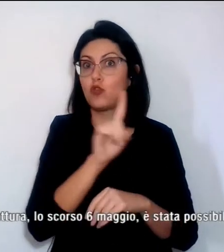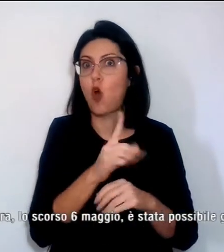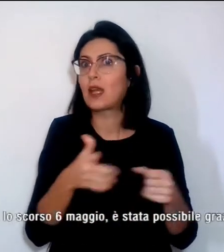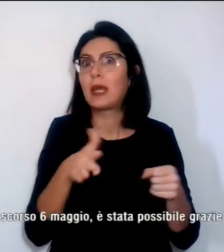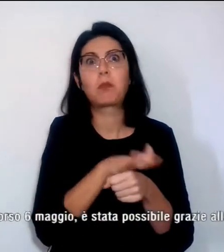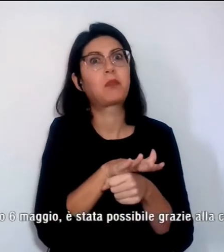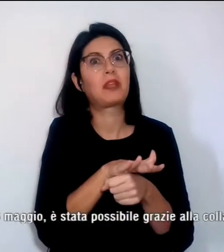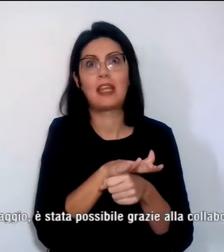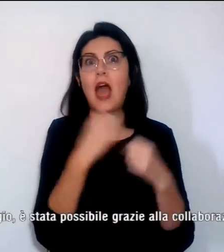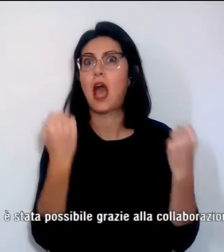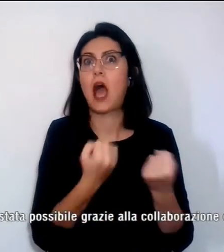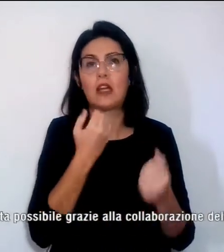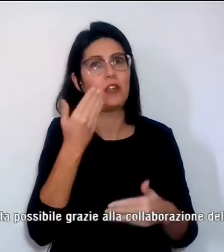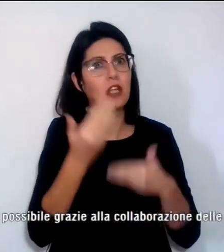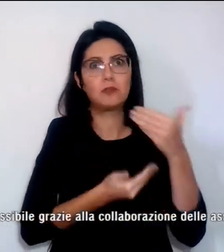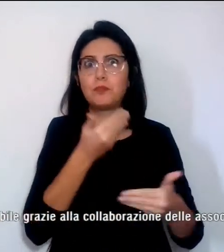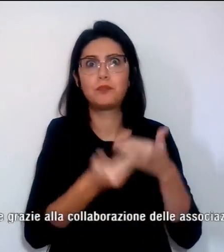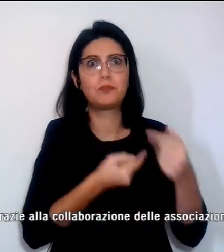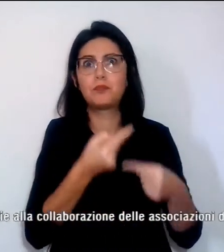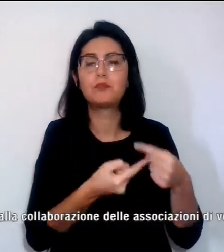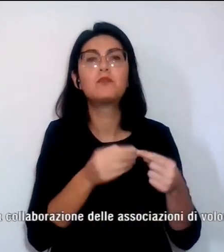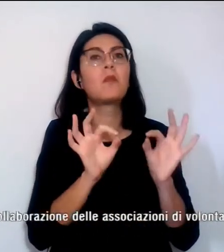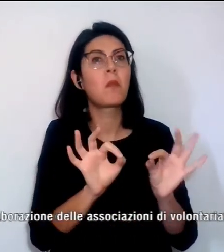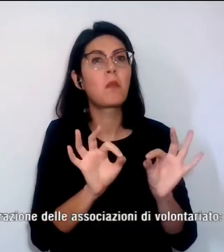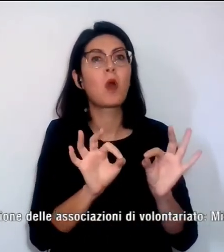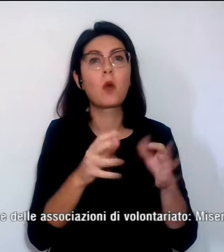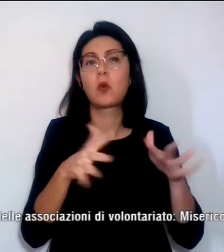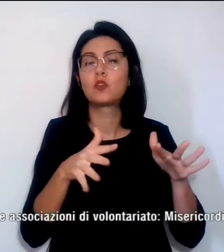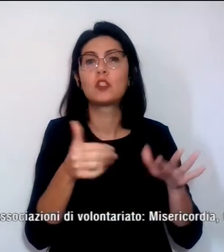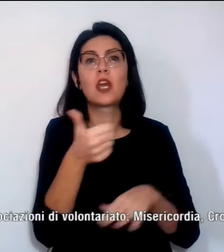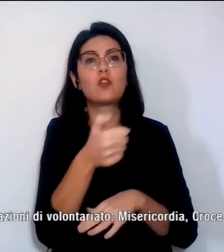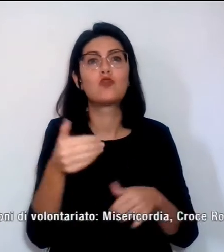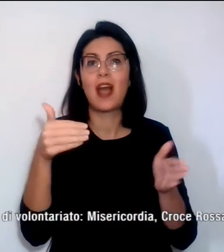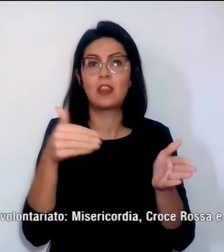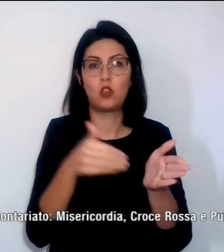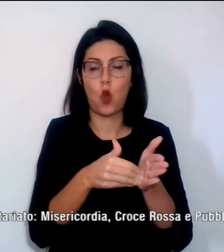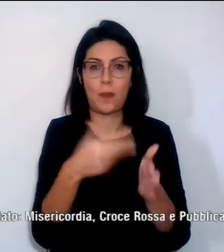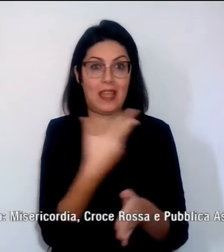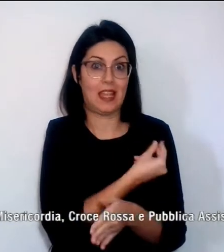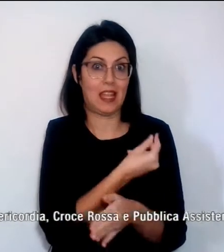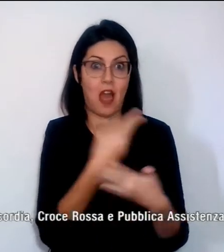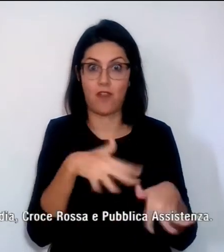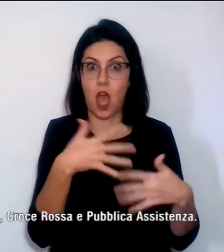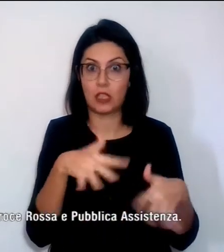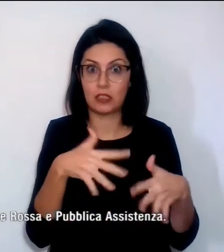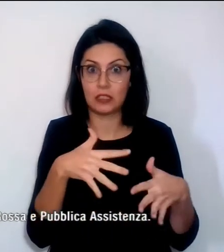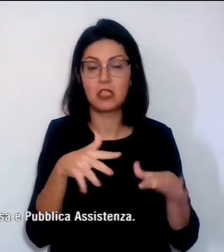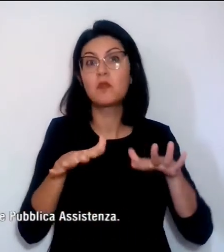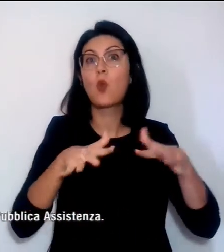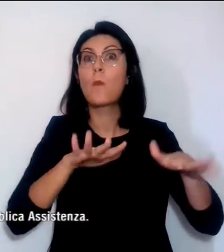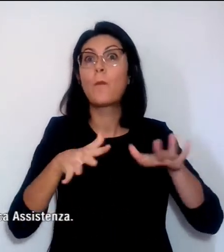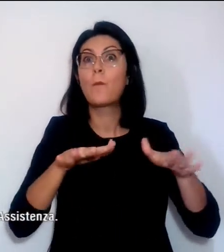ininterrotta con un attivo di circa 100.000 somministrazioni e una media